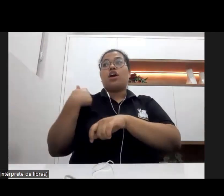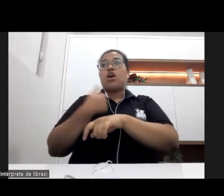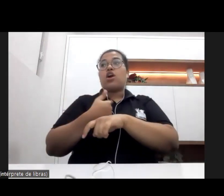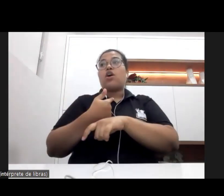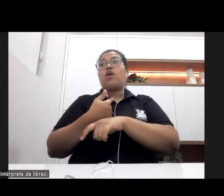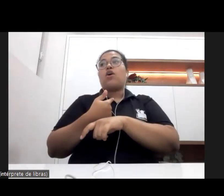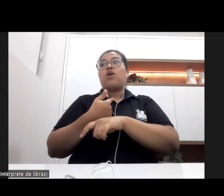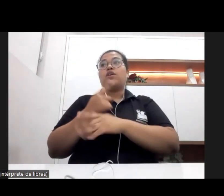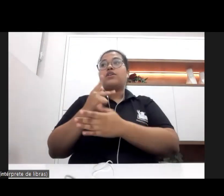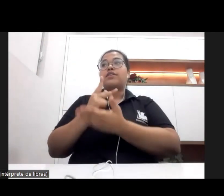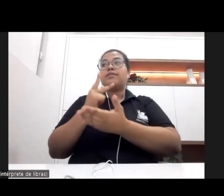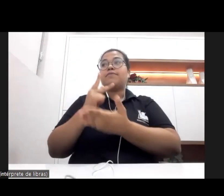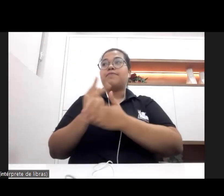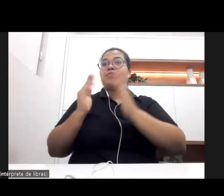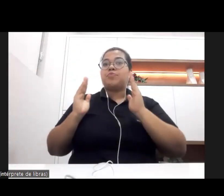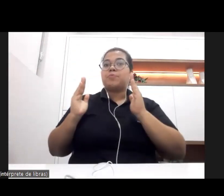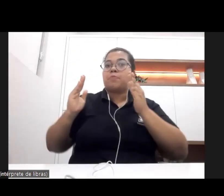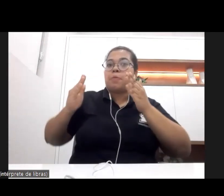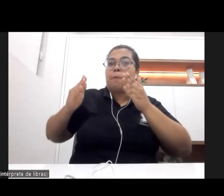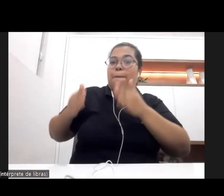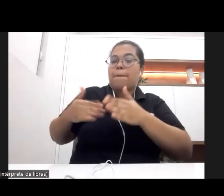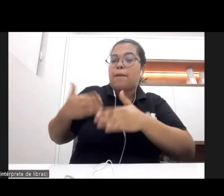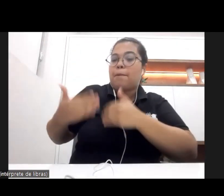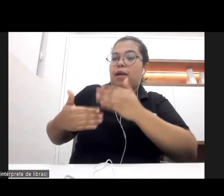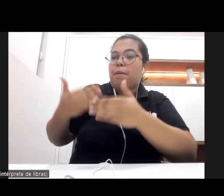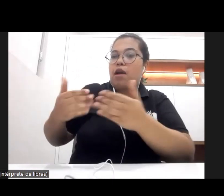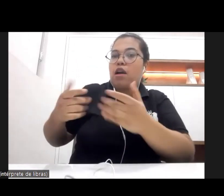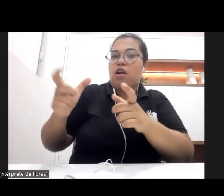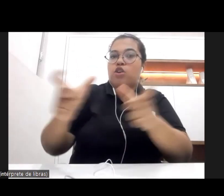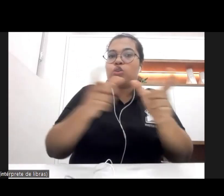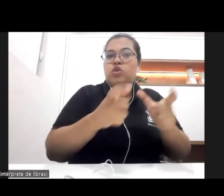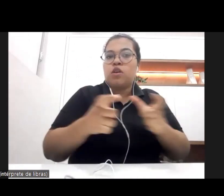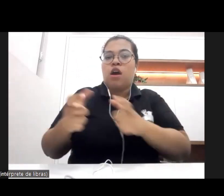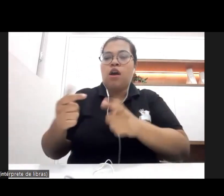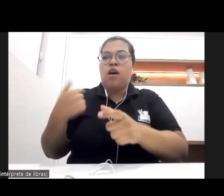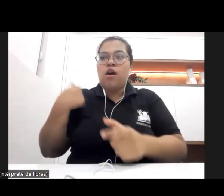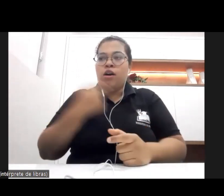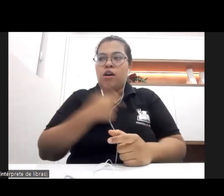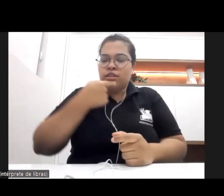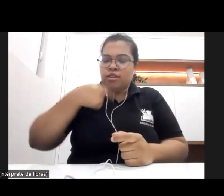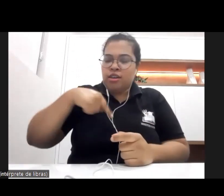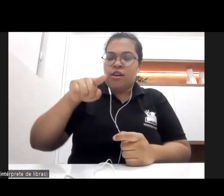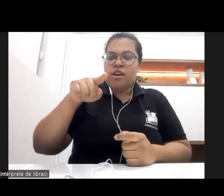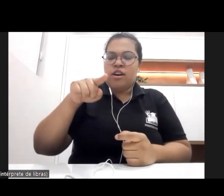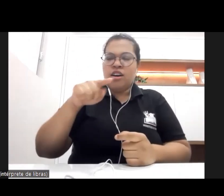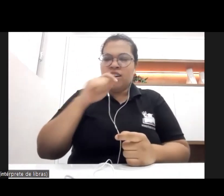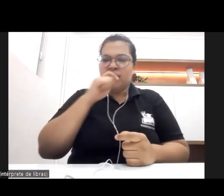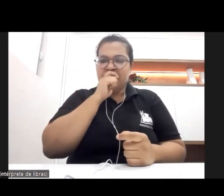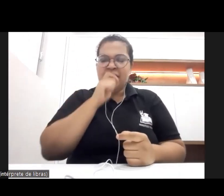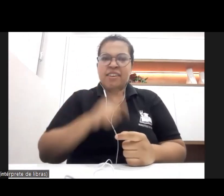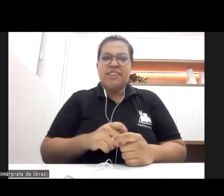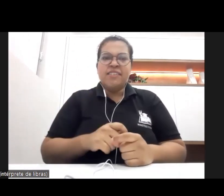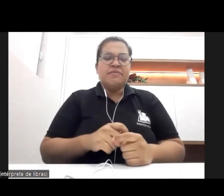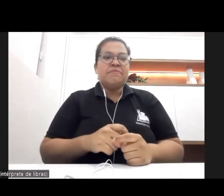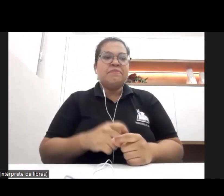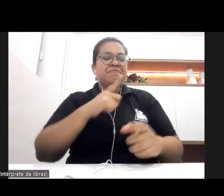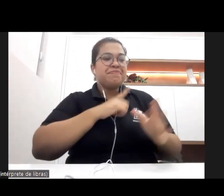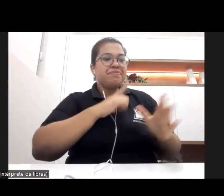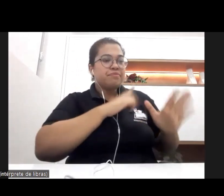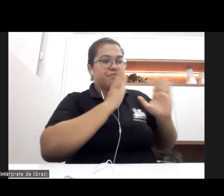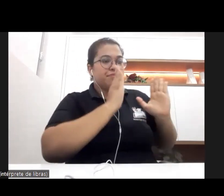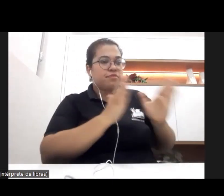sobretudo na medida que transitamos de um espaço para outro, de uma política para outra, um processo de